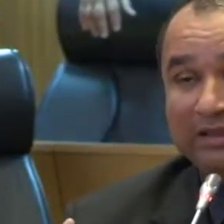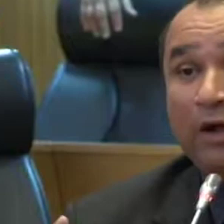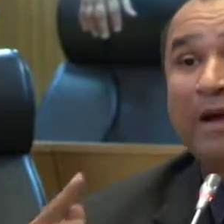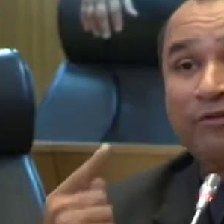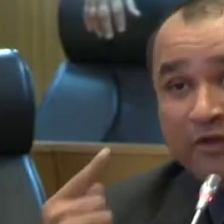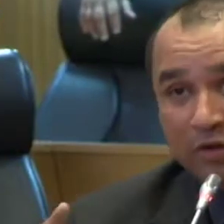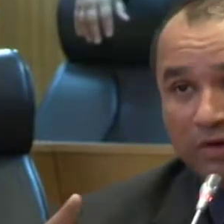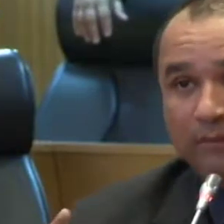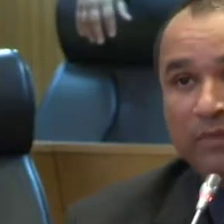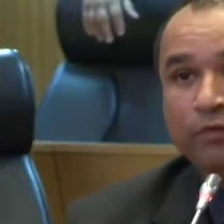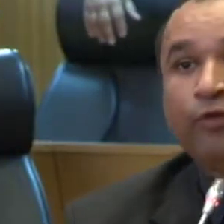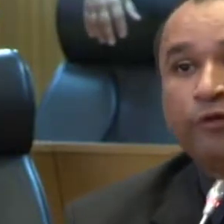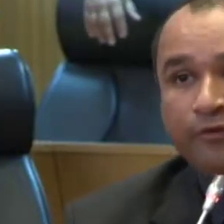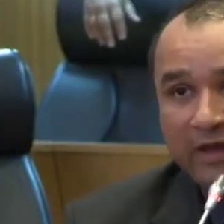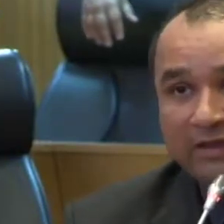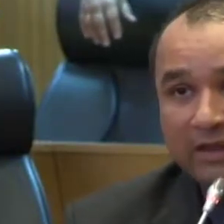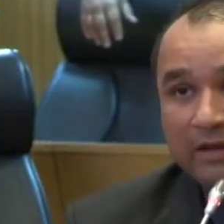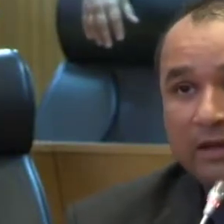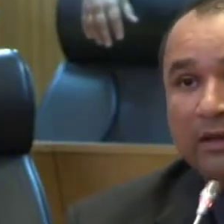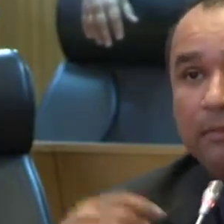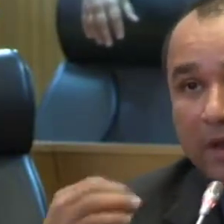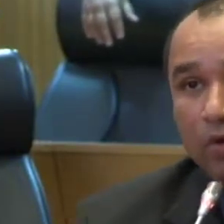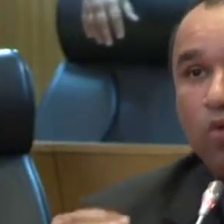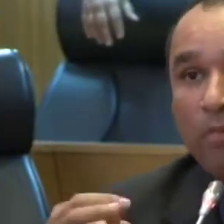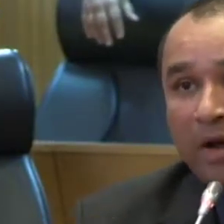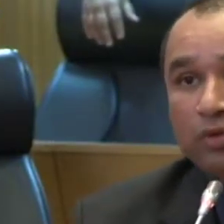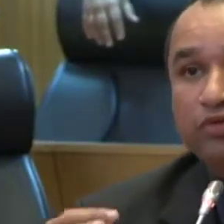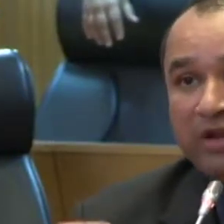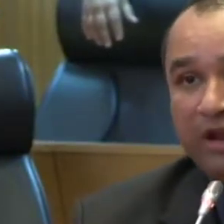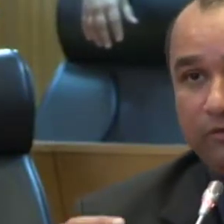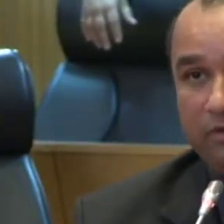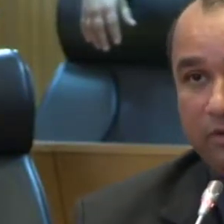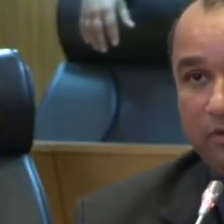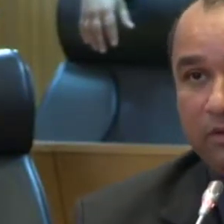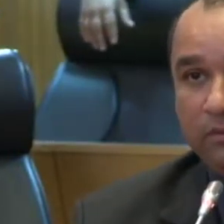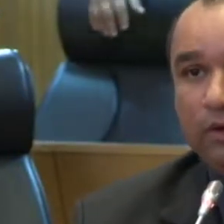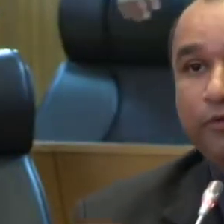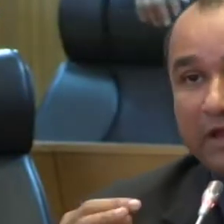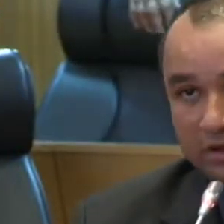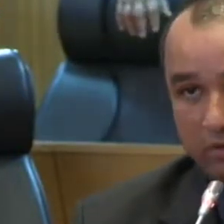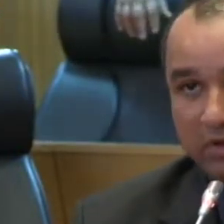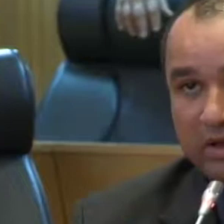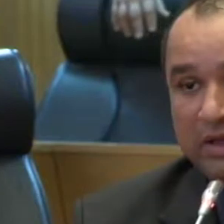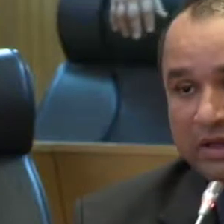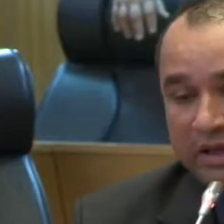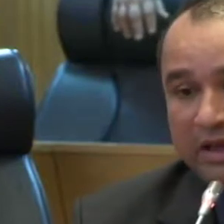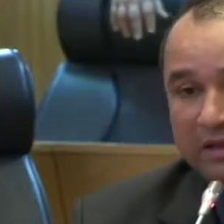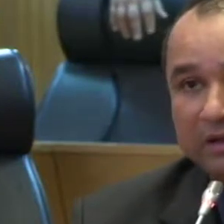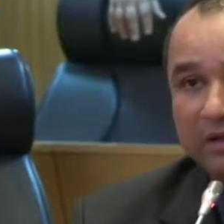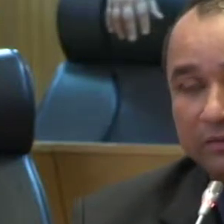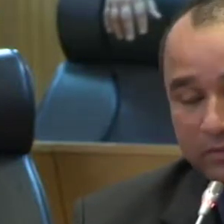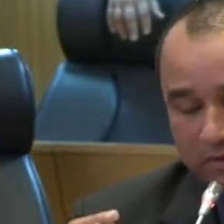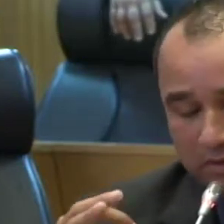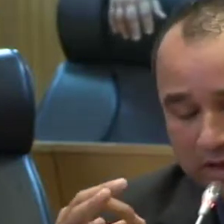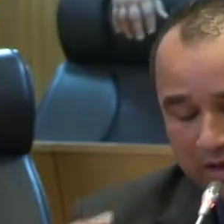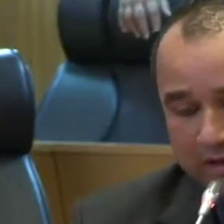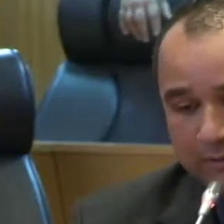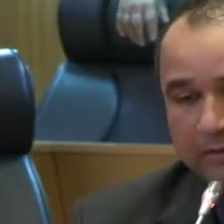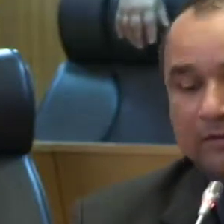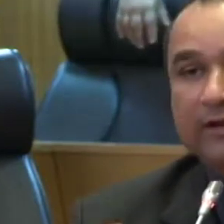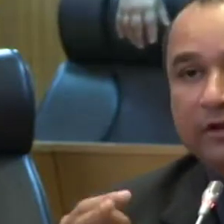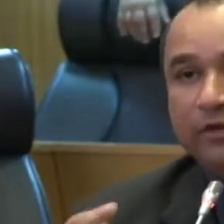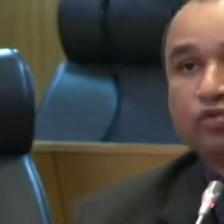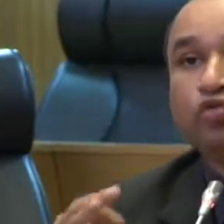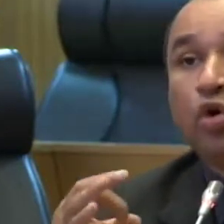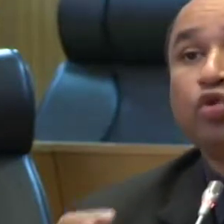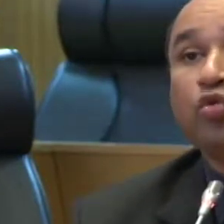até uma vírgula, foi feita pelo comando de greve, pelo Fernando. Ele